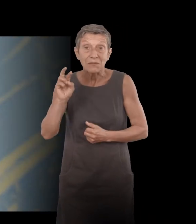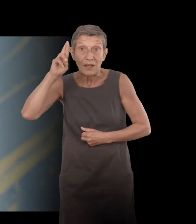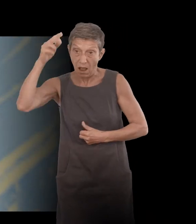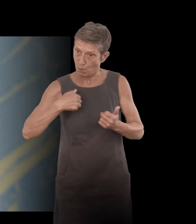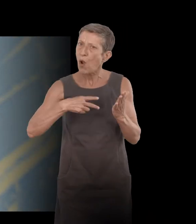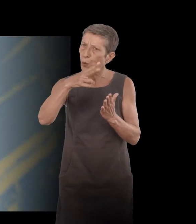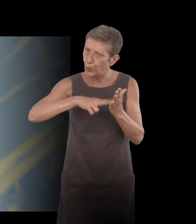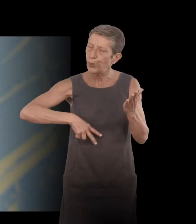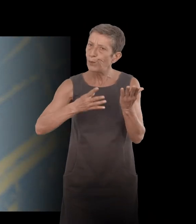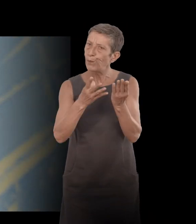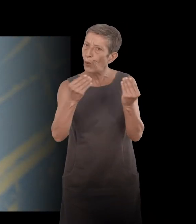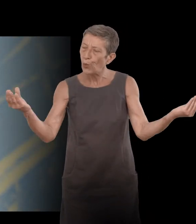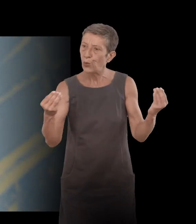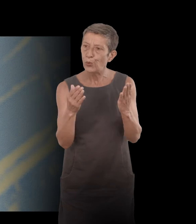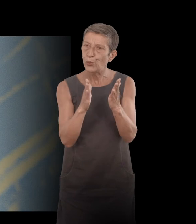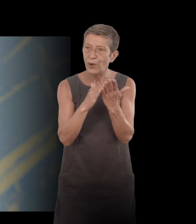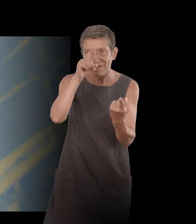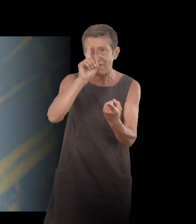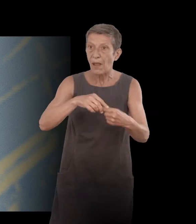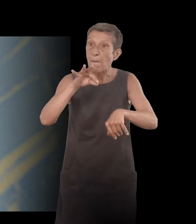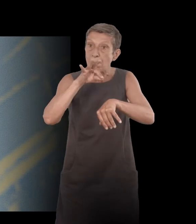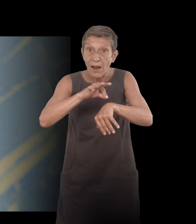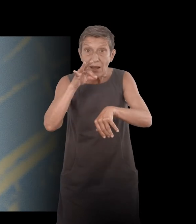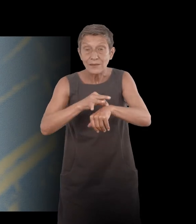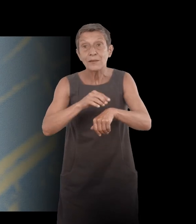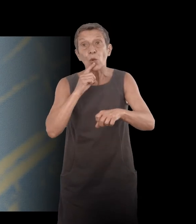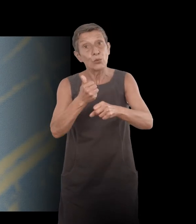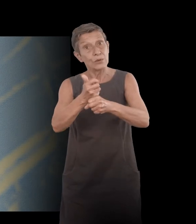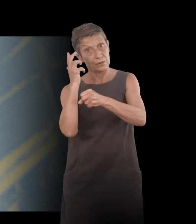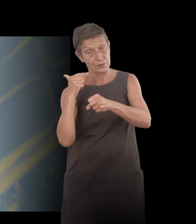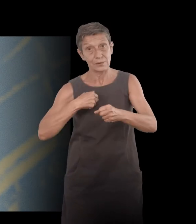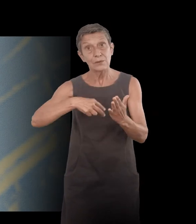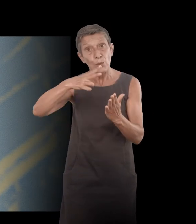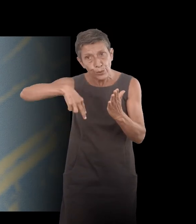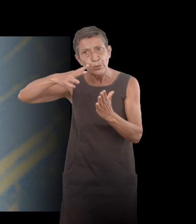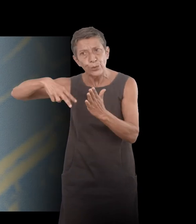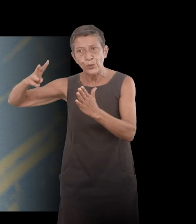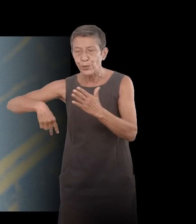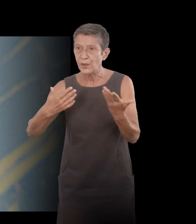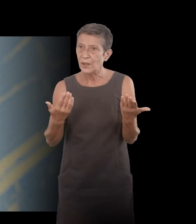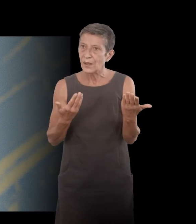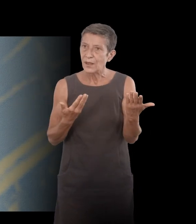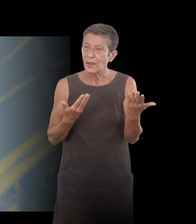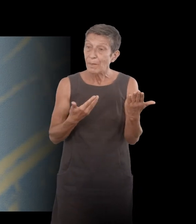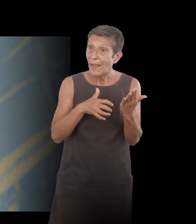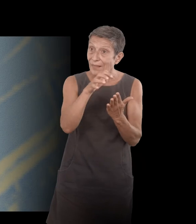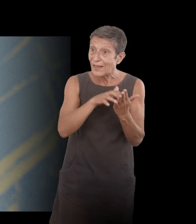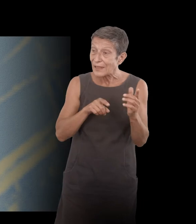de maladies ces dernières années, et je ne me souviens pas de textes qui réussissent comme ça à